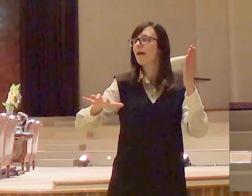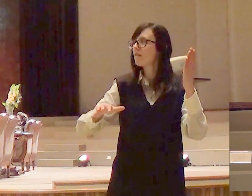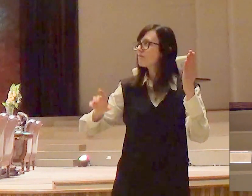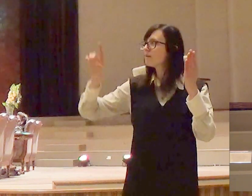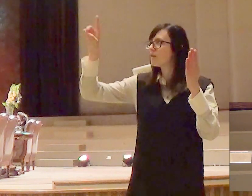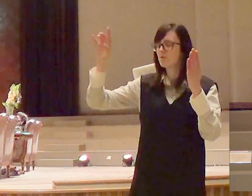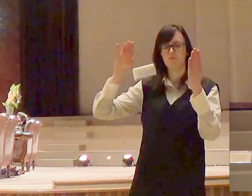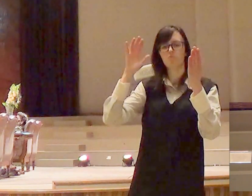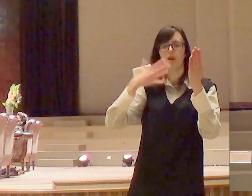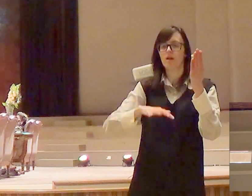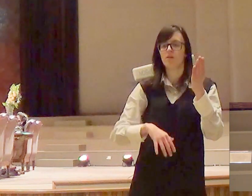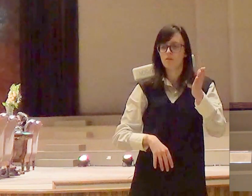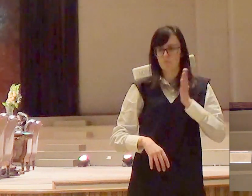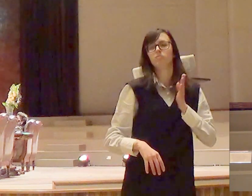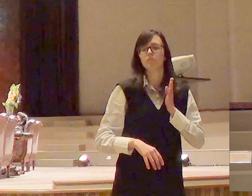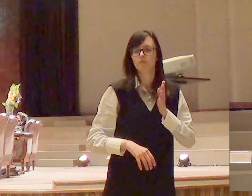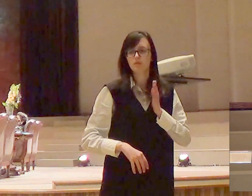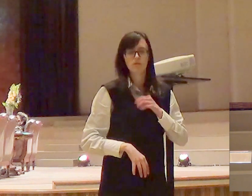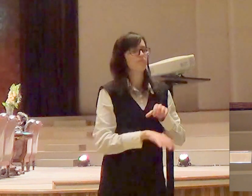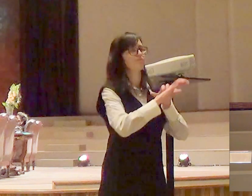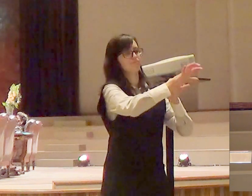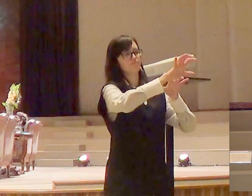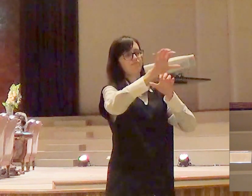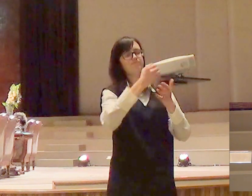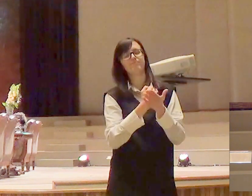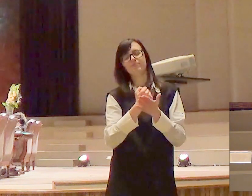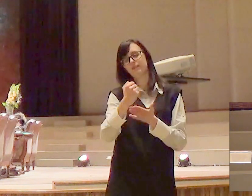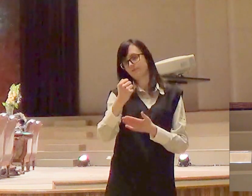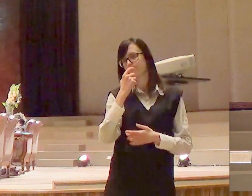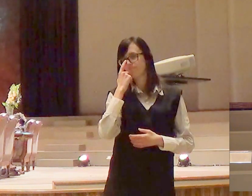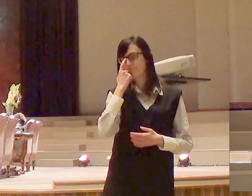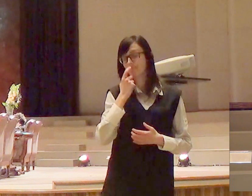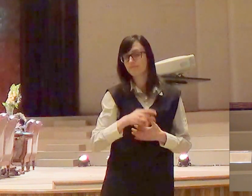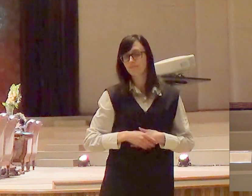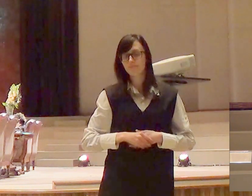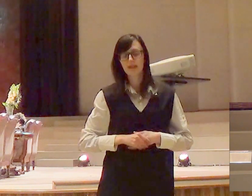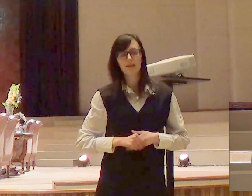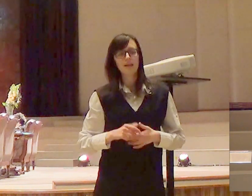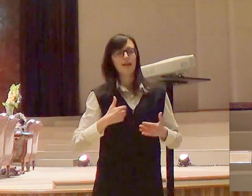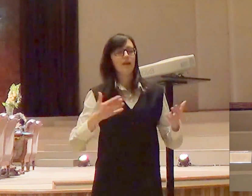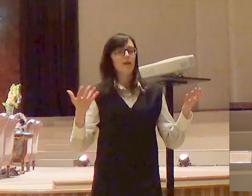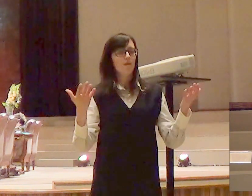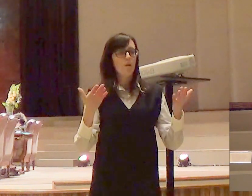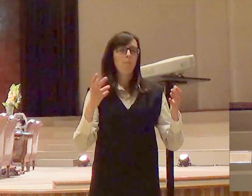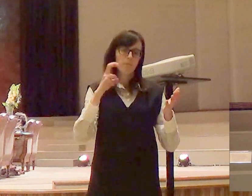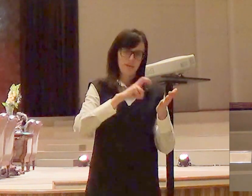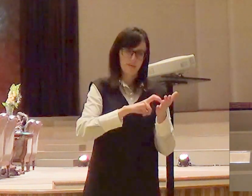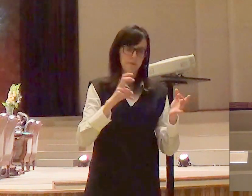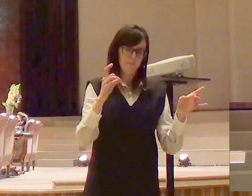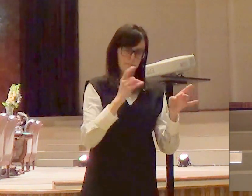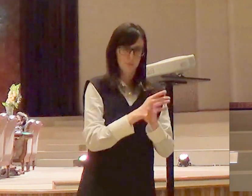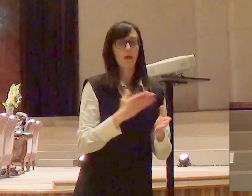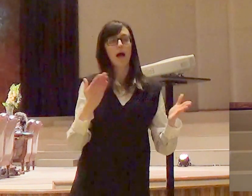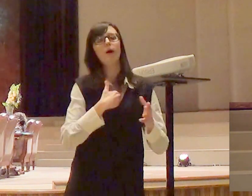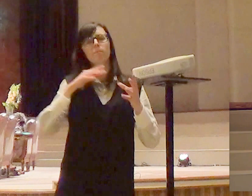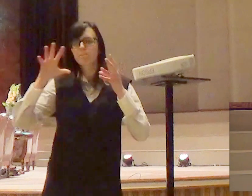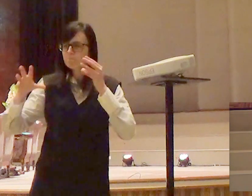com a maneira de Deus estar dirigindo a vida do seu povo. Eu quero continuar e quero falar que o próximo